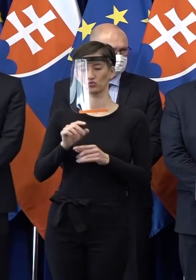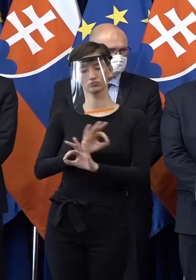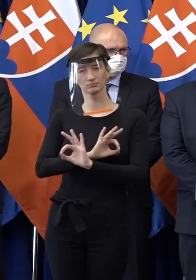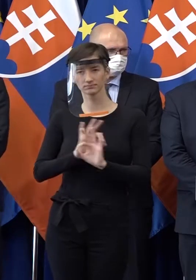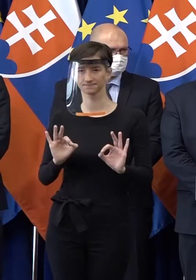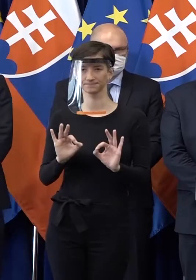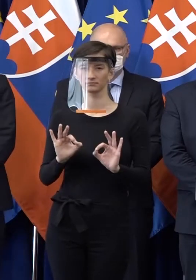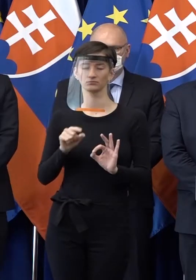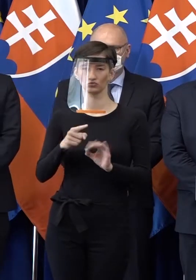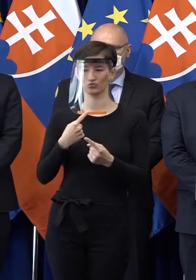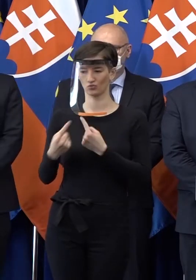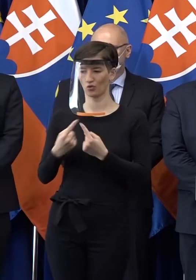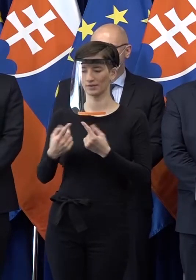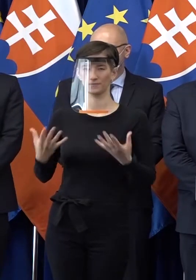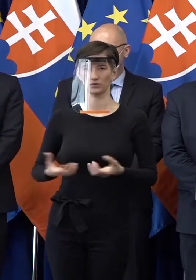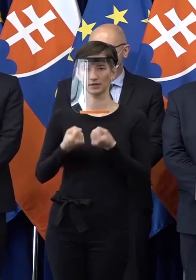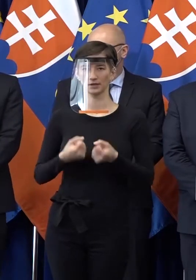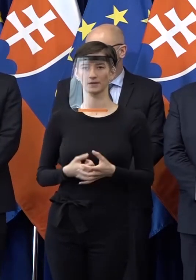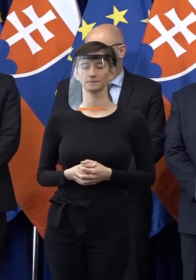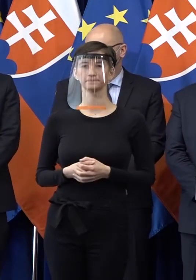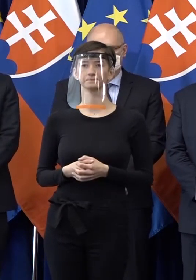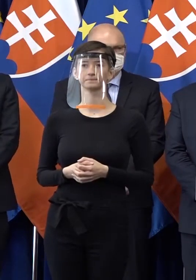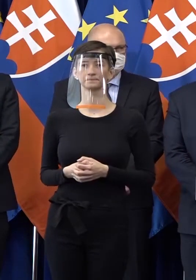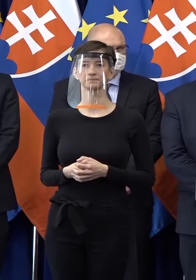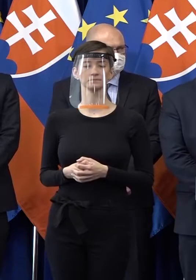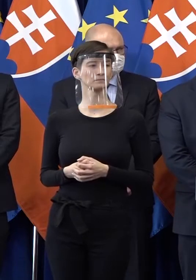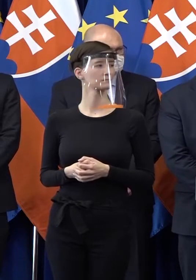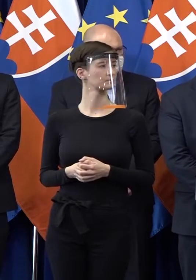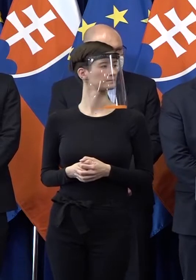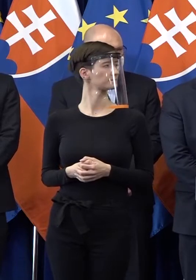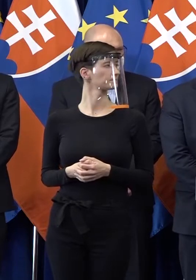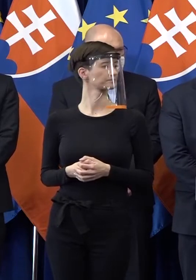dohode došlo. Ešte máme aj doplňujúca odpoveď. Nech sa páči.